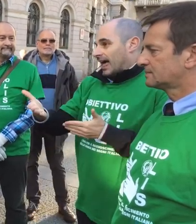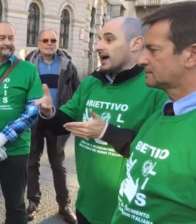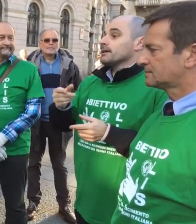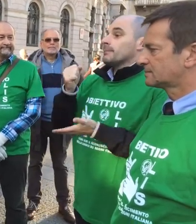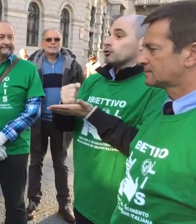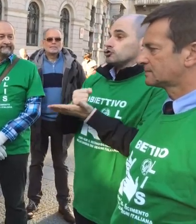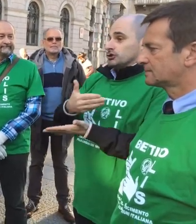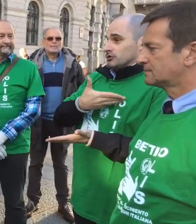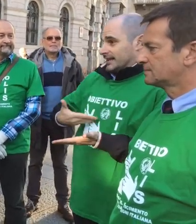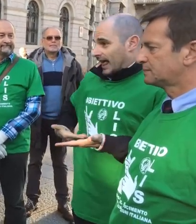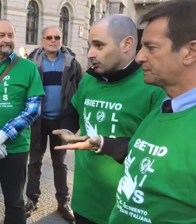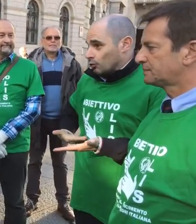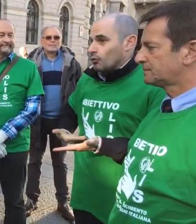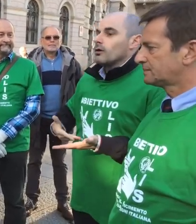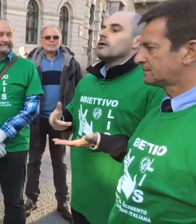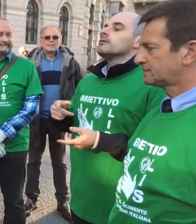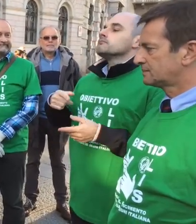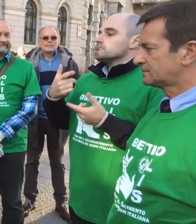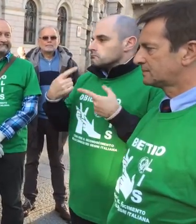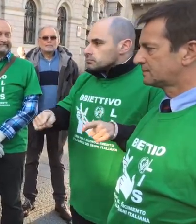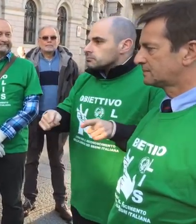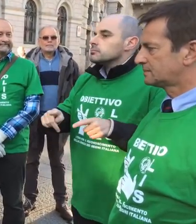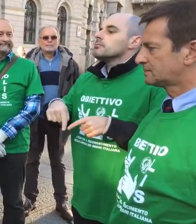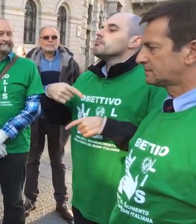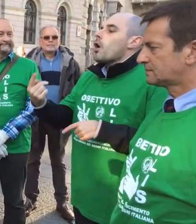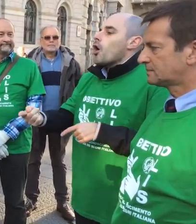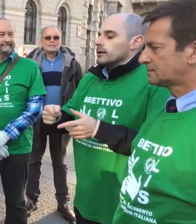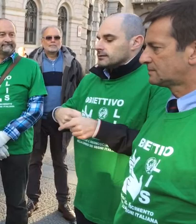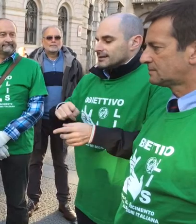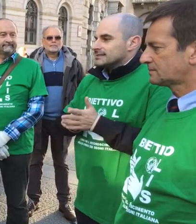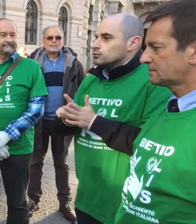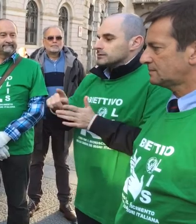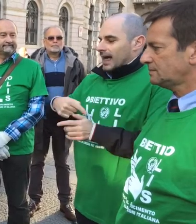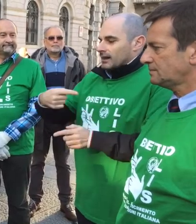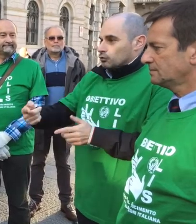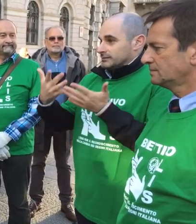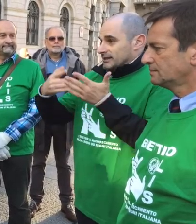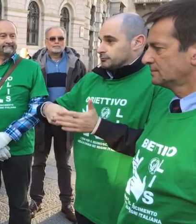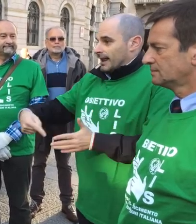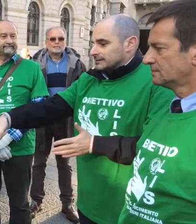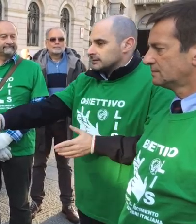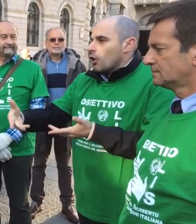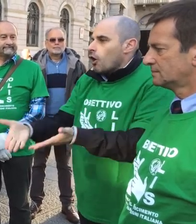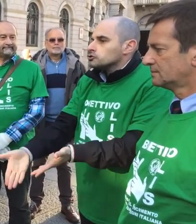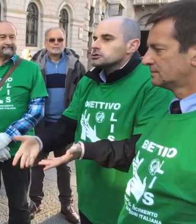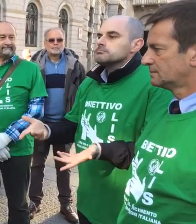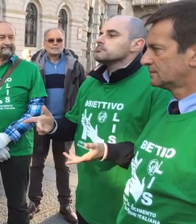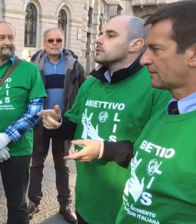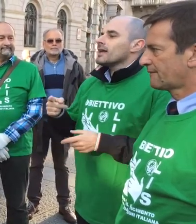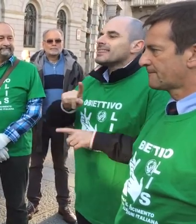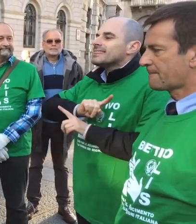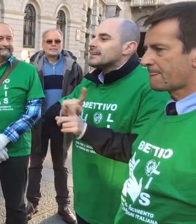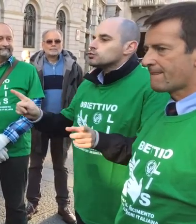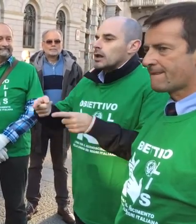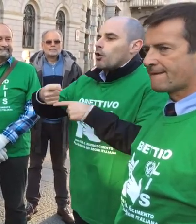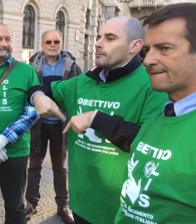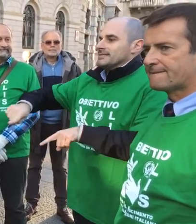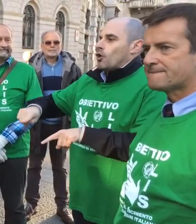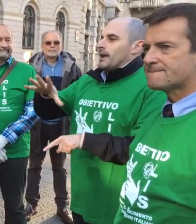la sala parlamentare, 4, il 5 del Senato e poi, in dieci mesi, il risultato?